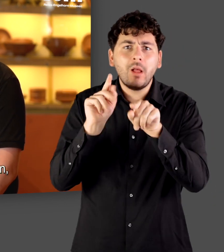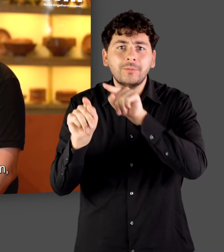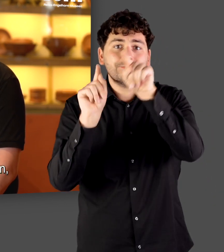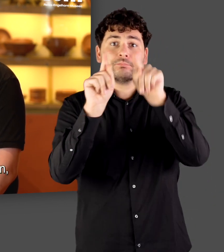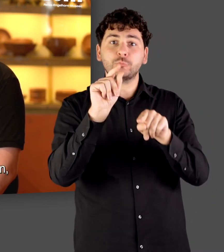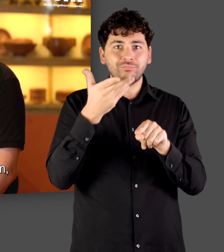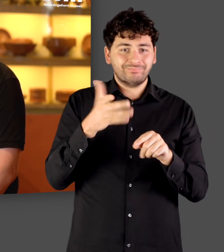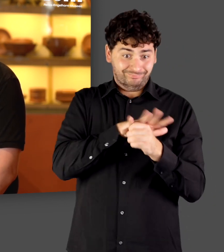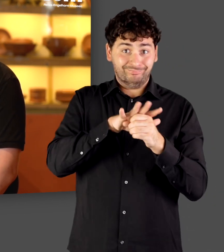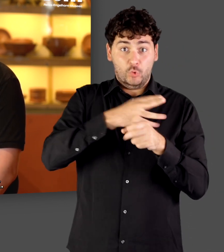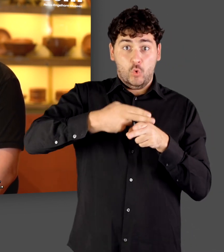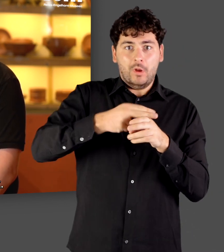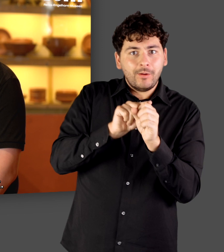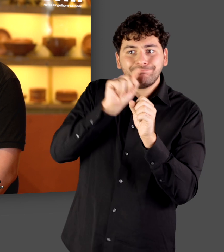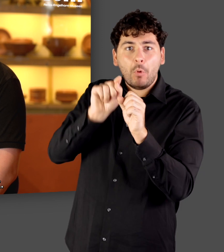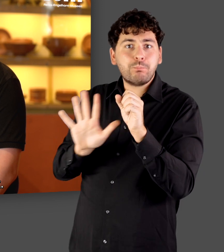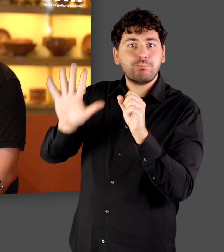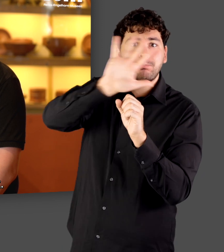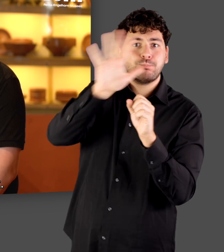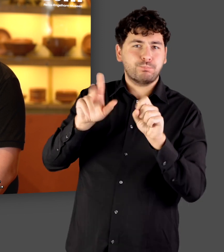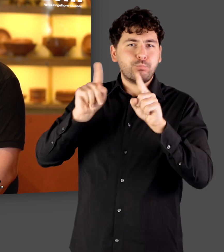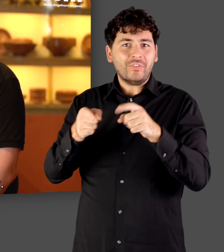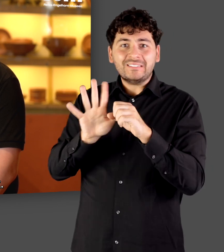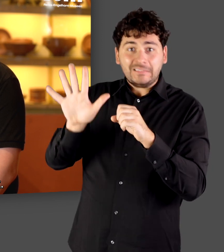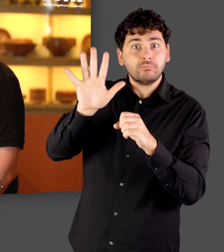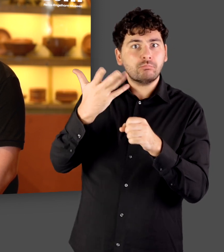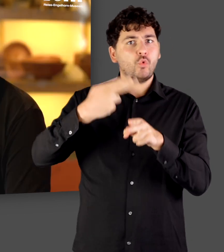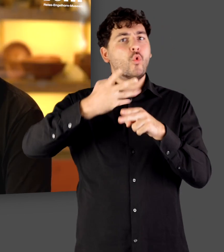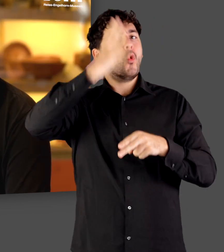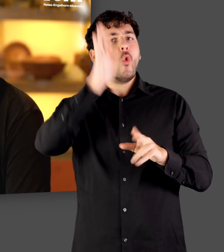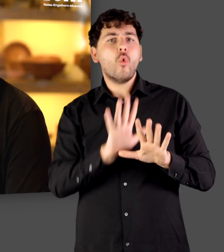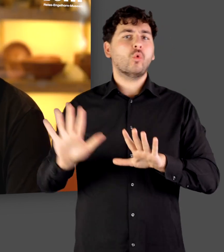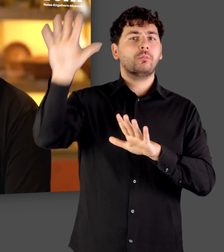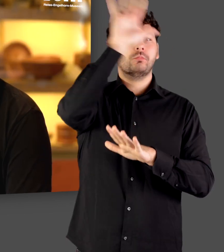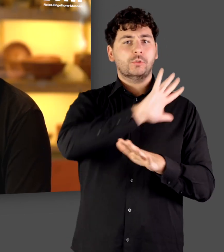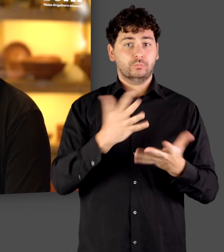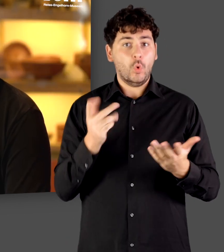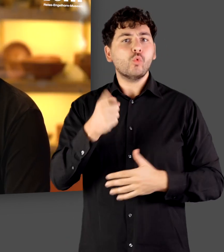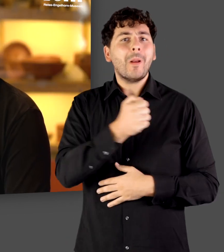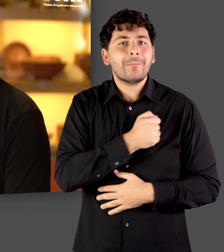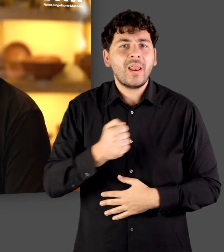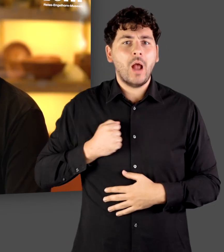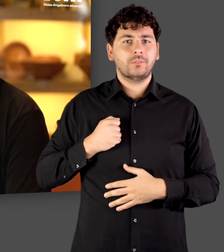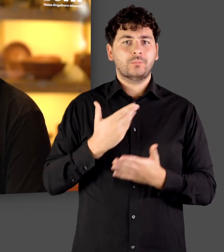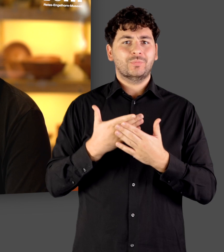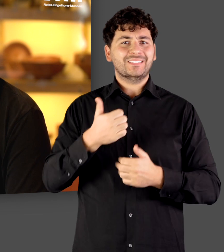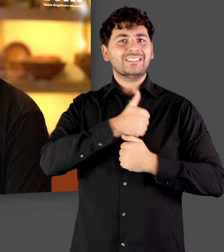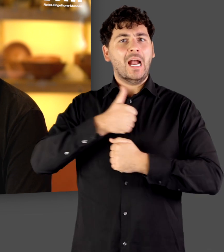sind in den Provinzen ein Zeichen römischer Präsenz. Hinzu kommt die militärische, also